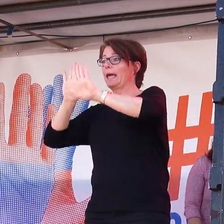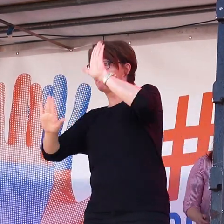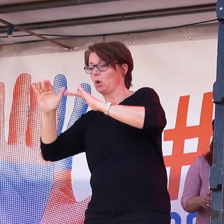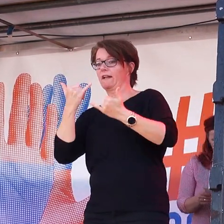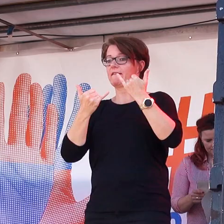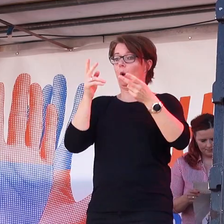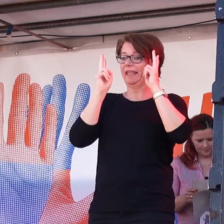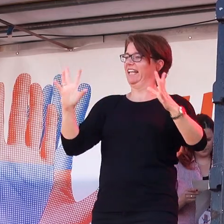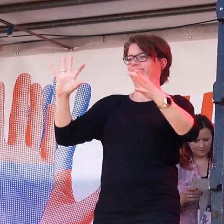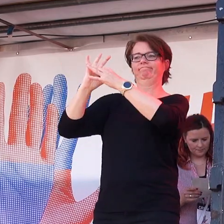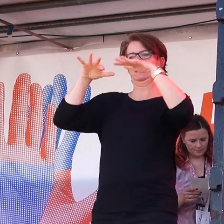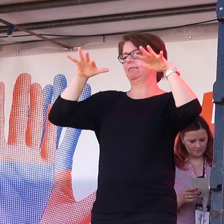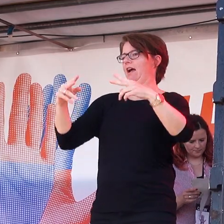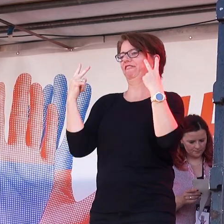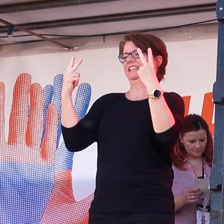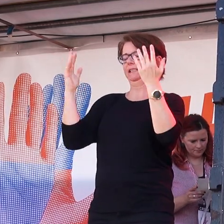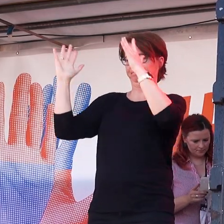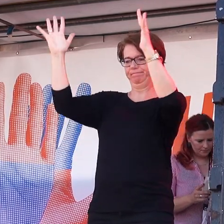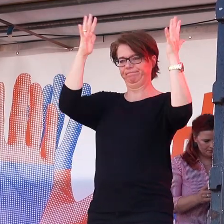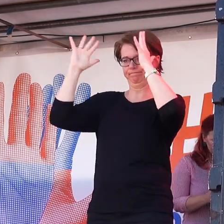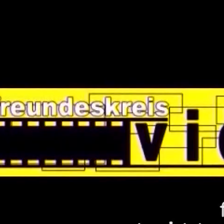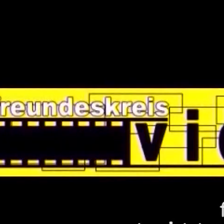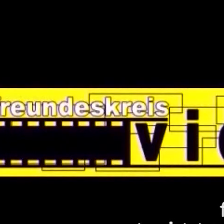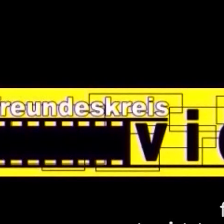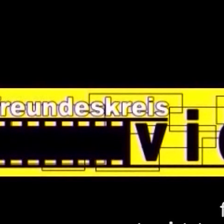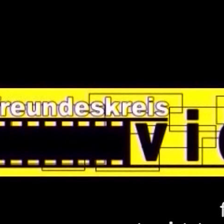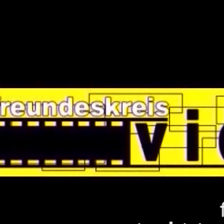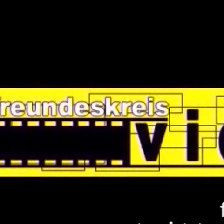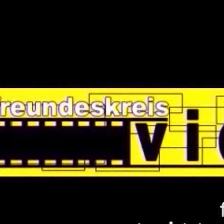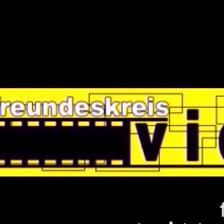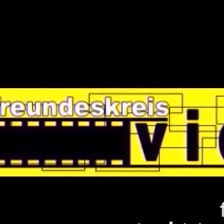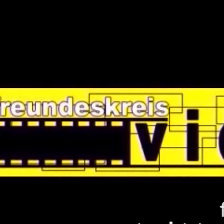Danke. Danke. Danke. Danke. Danke.